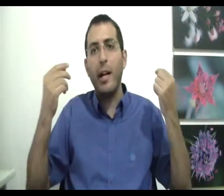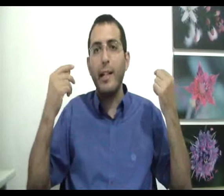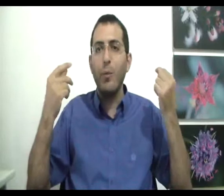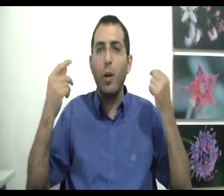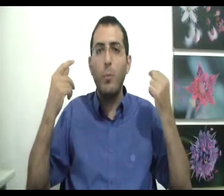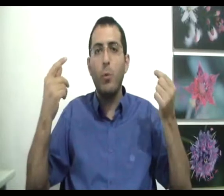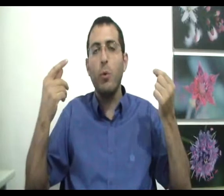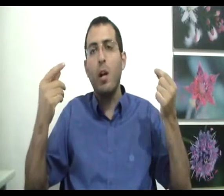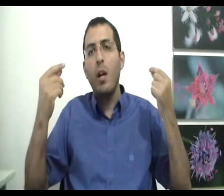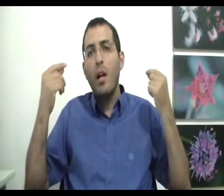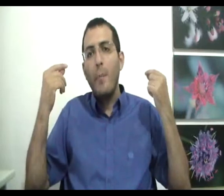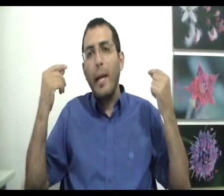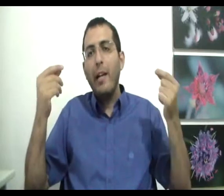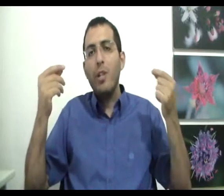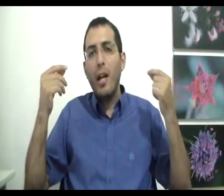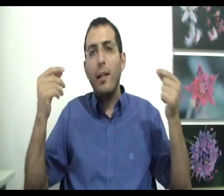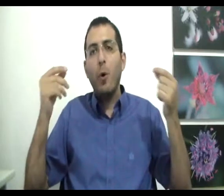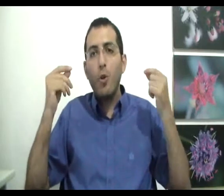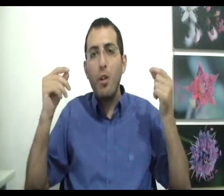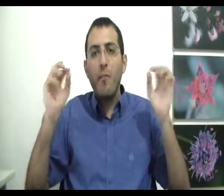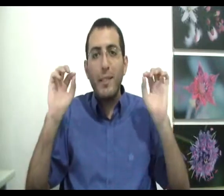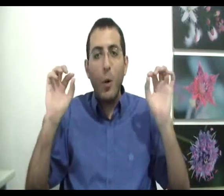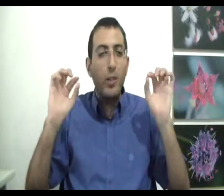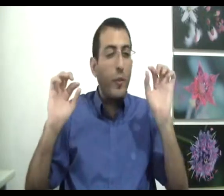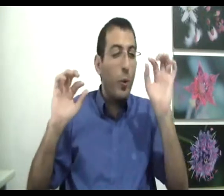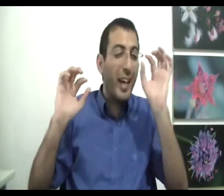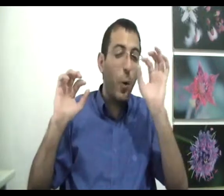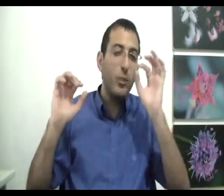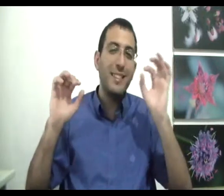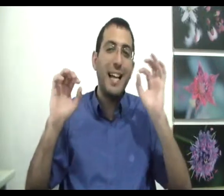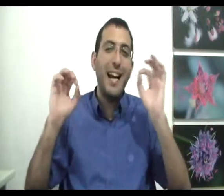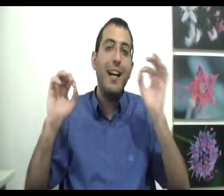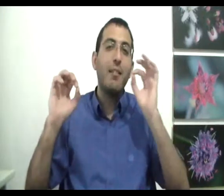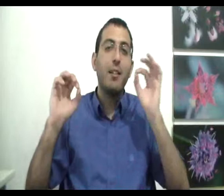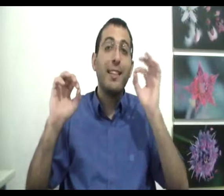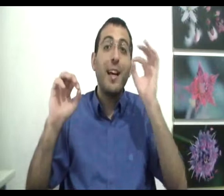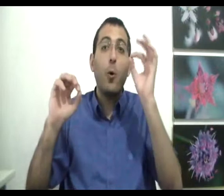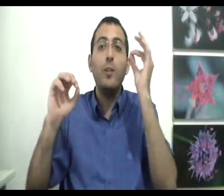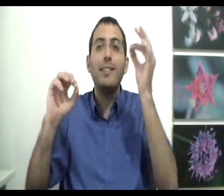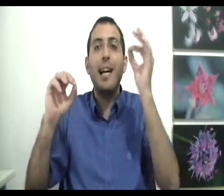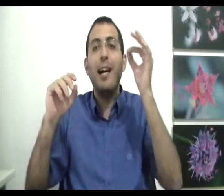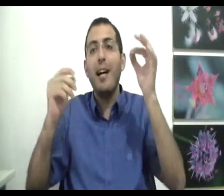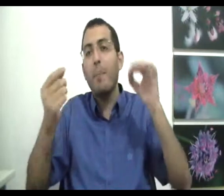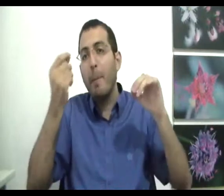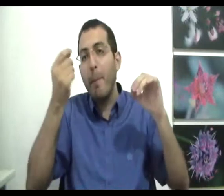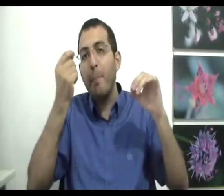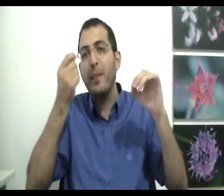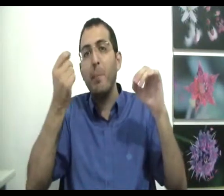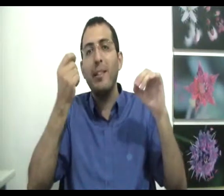העינן הוא חמור ברגע שהאדם חושב בטעות אפילו כחות השערה כחות השערה בטיפת